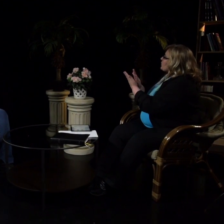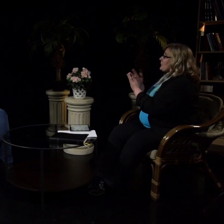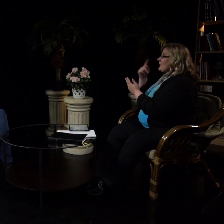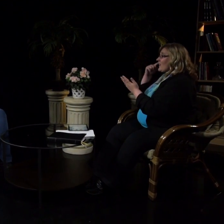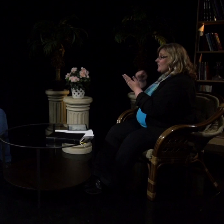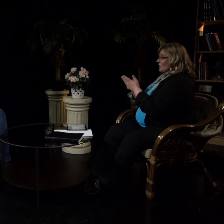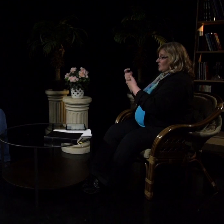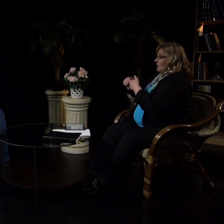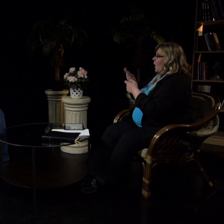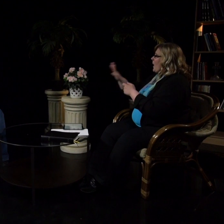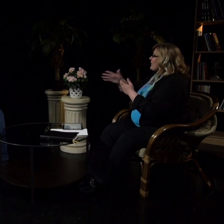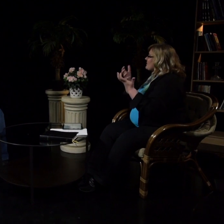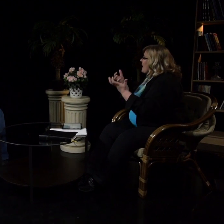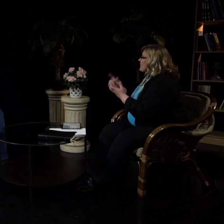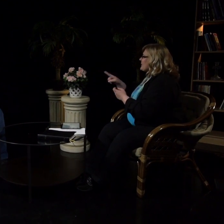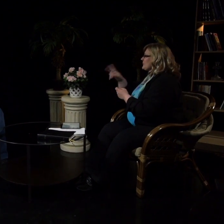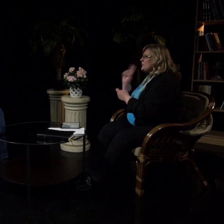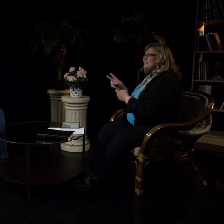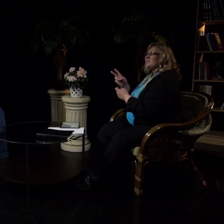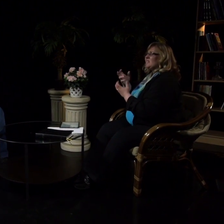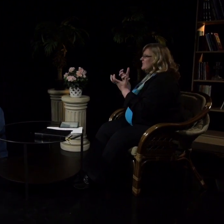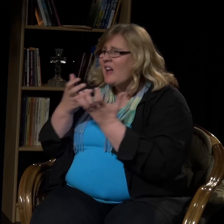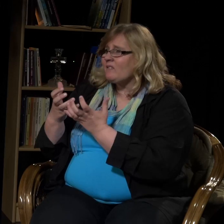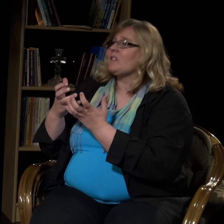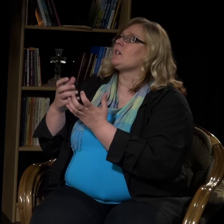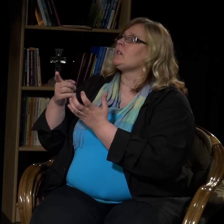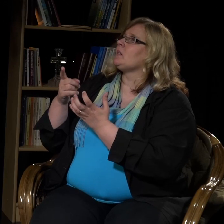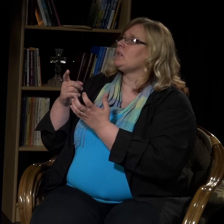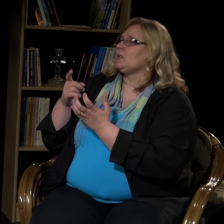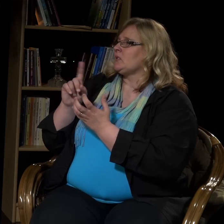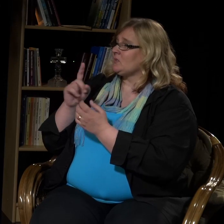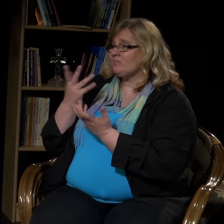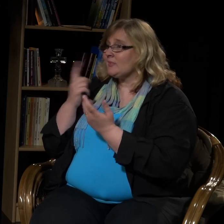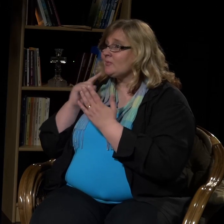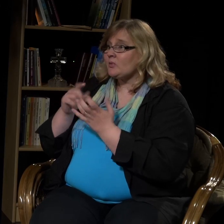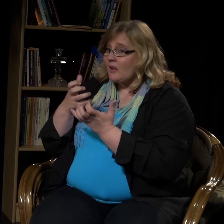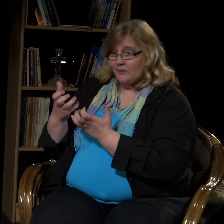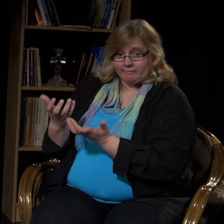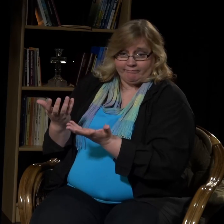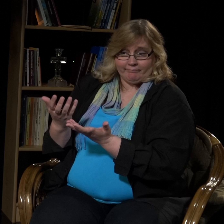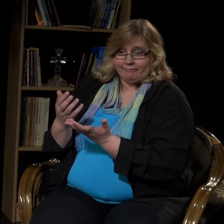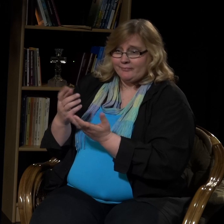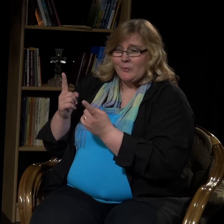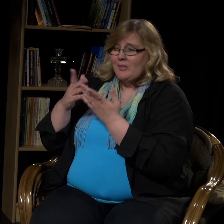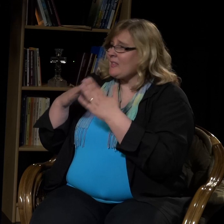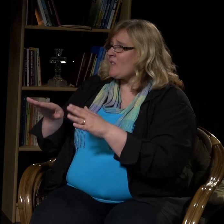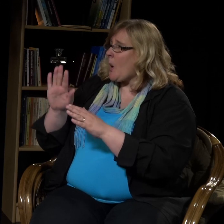anteeksi ja esittää sen oman pyyntöni, sen tarpeen ja toiveen Jumalalle.